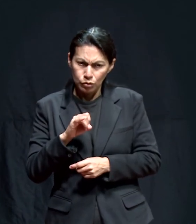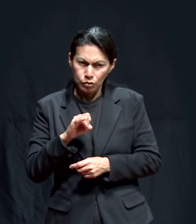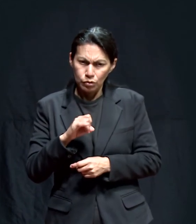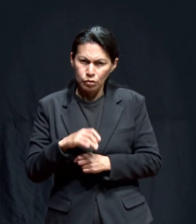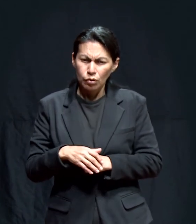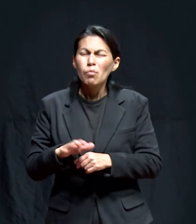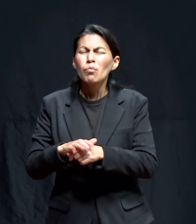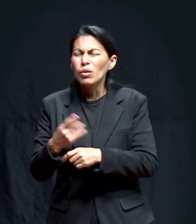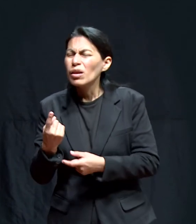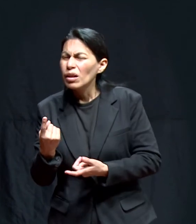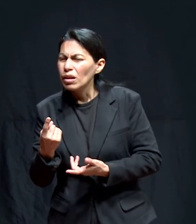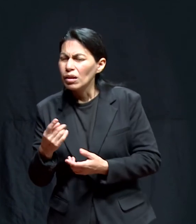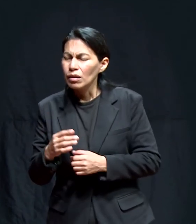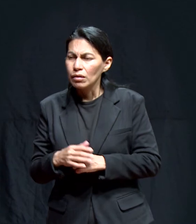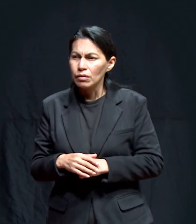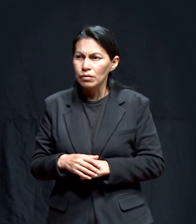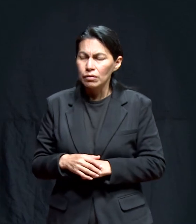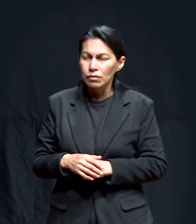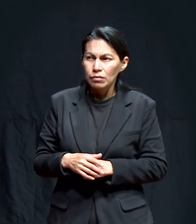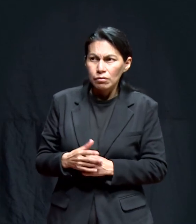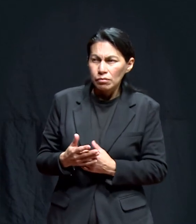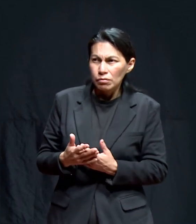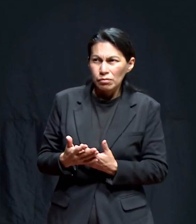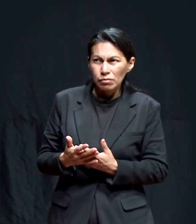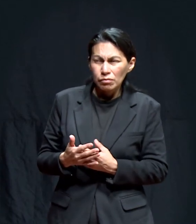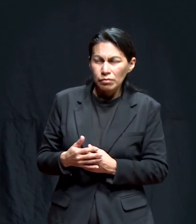Sí, dice. ¿Por qué me dice?